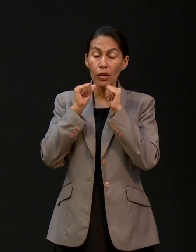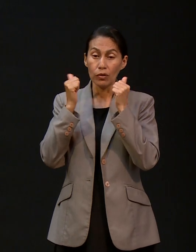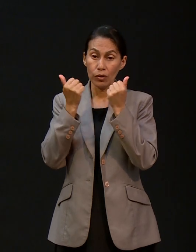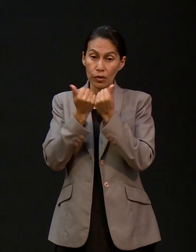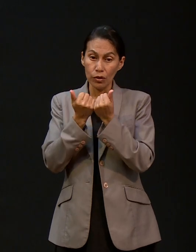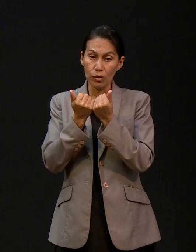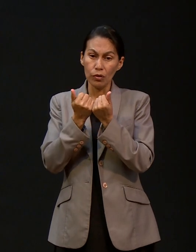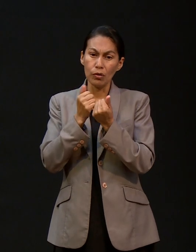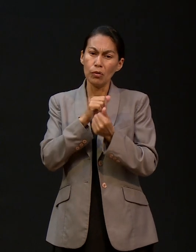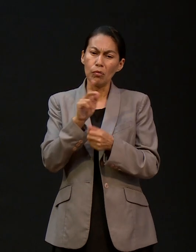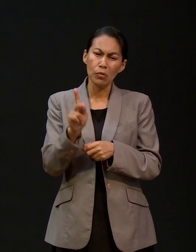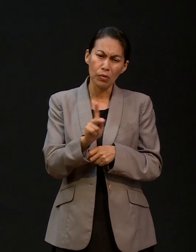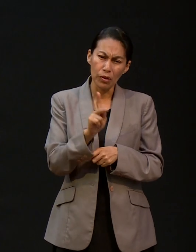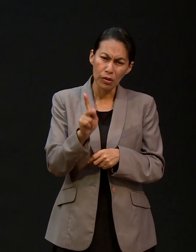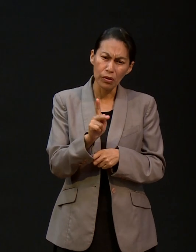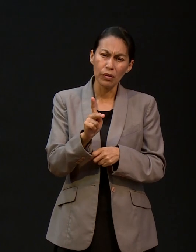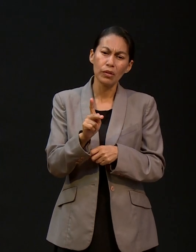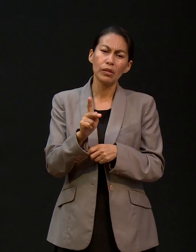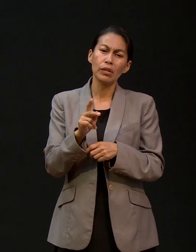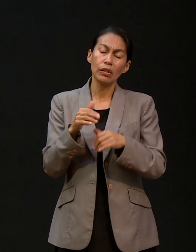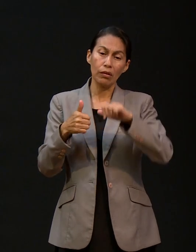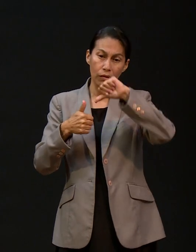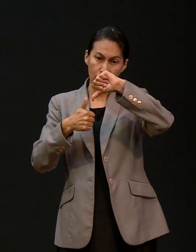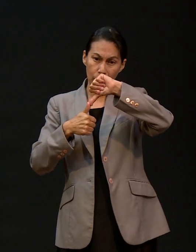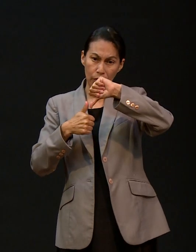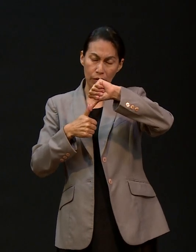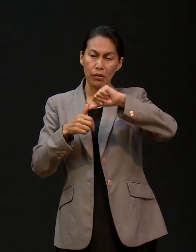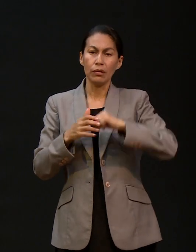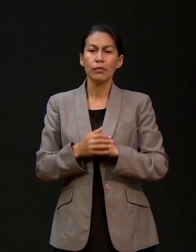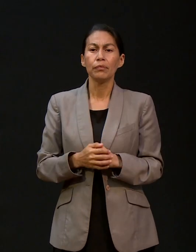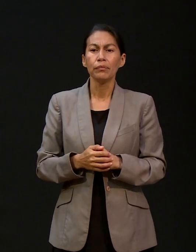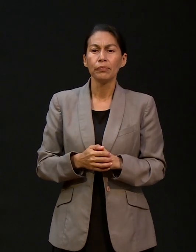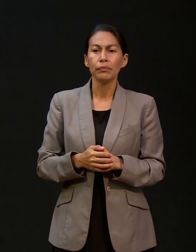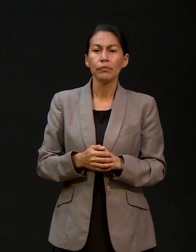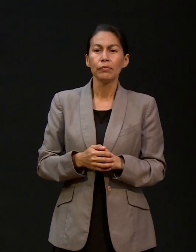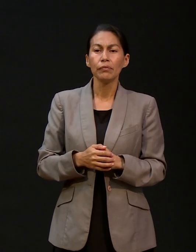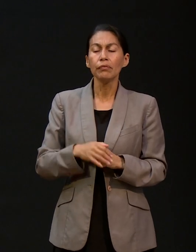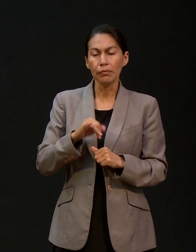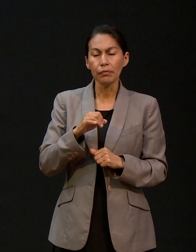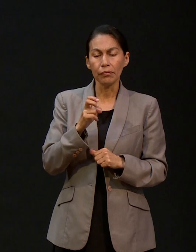Asociación Publicadora Interamericana. Asociación Publicadora Interamericana.